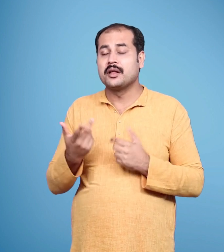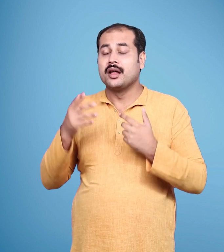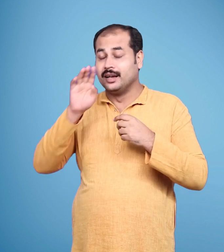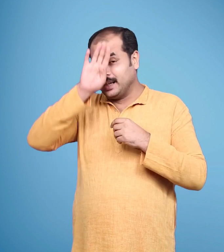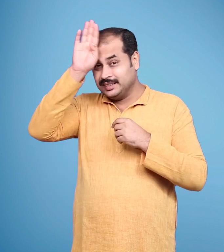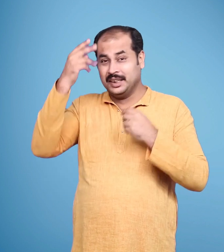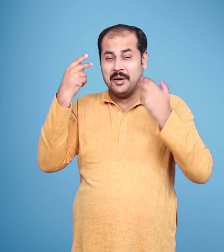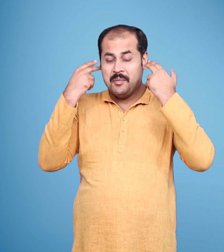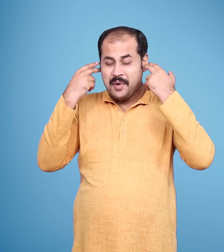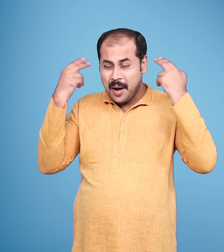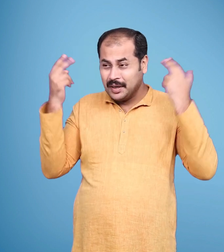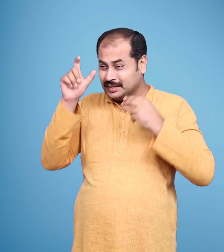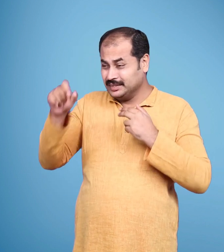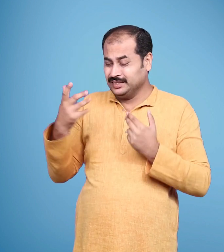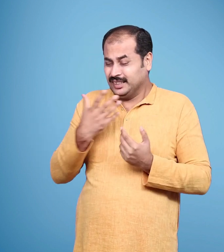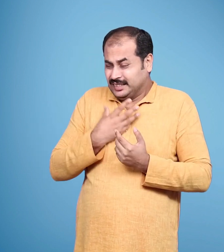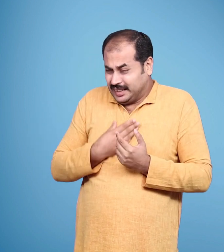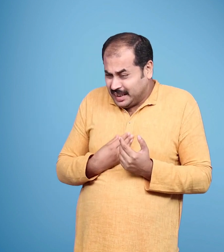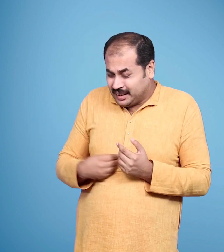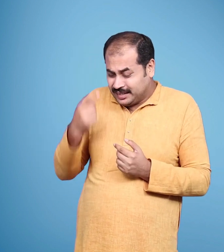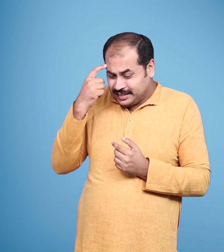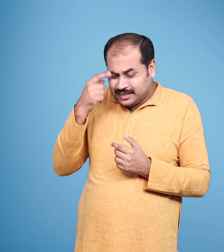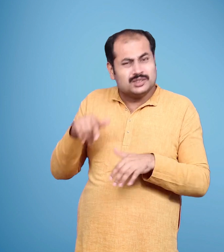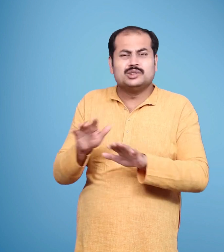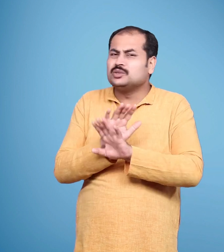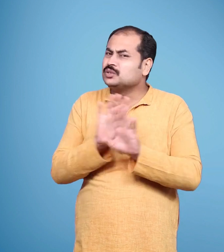कहा उठो पुत्र यसस्वी कुमार शोक नहीं करते